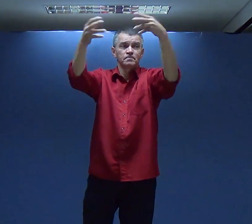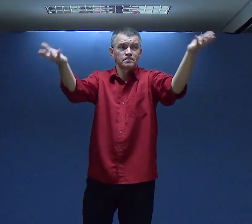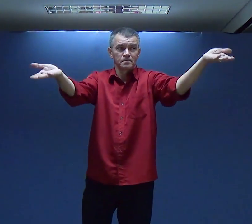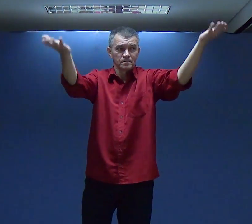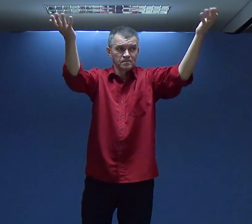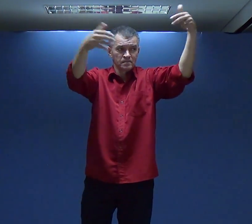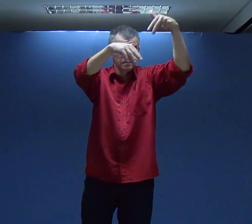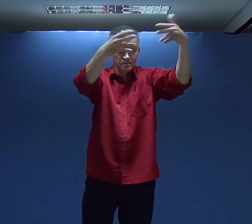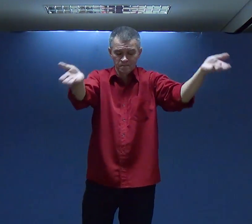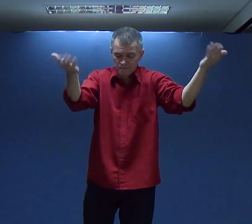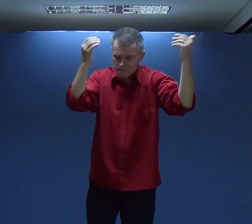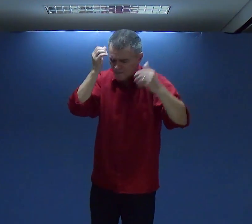Que Todo Todo Fique Em Pé